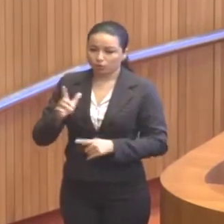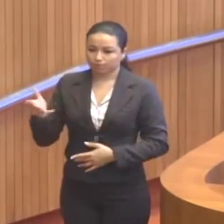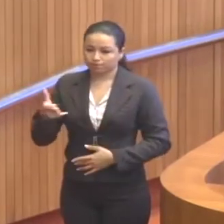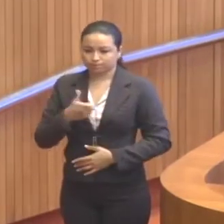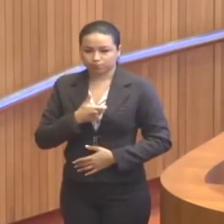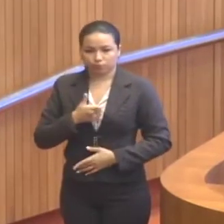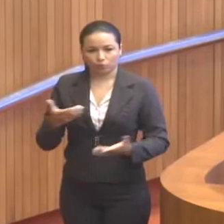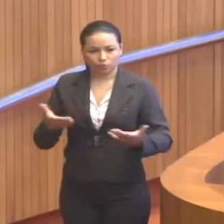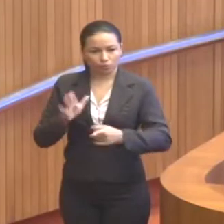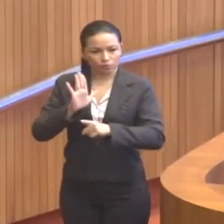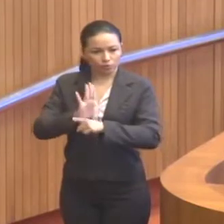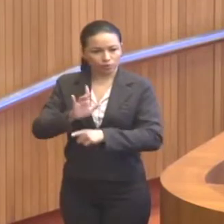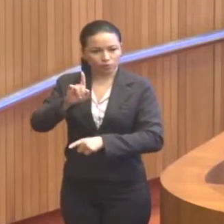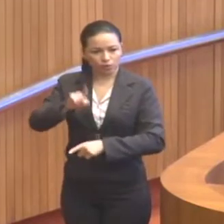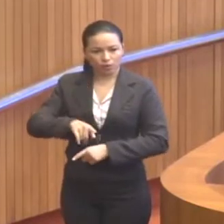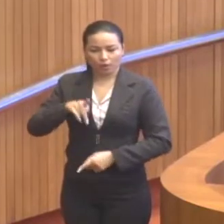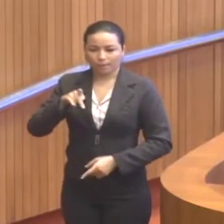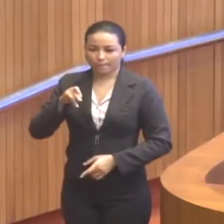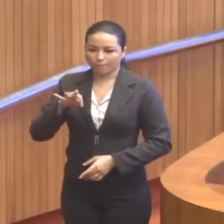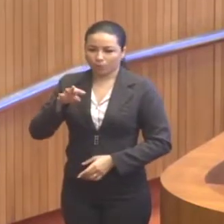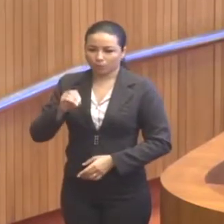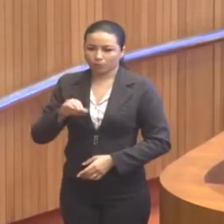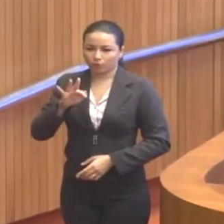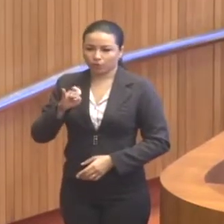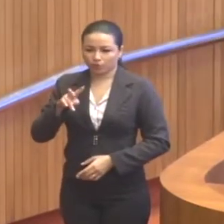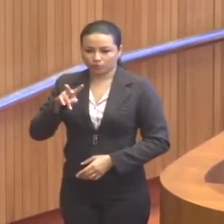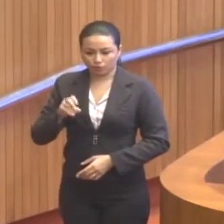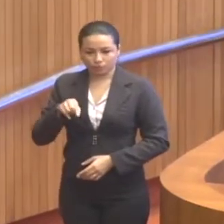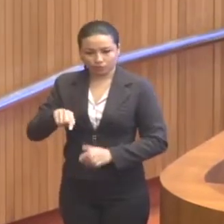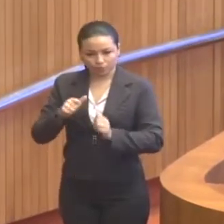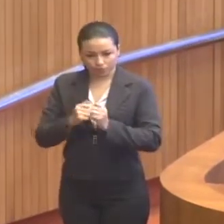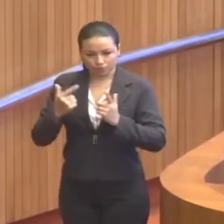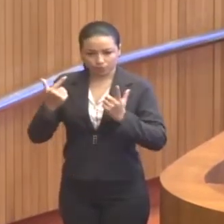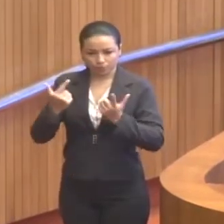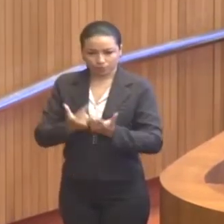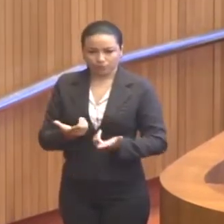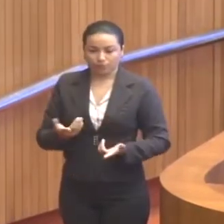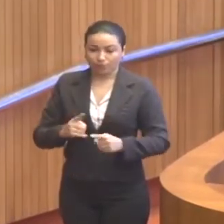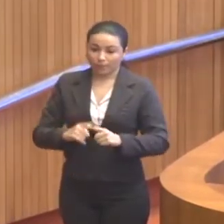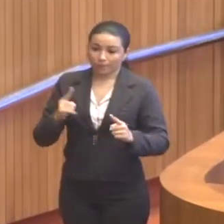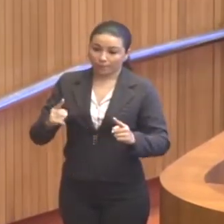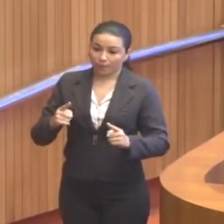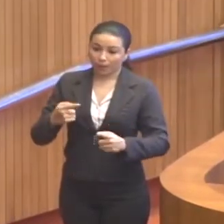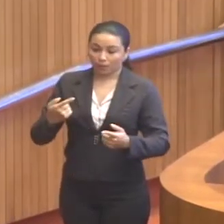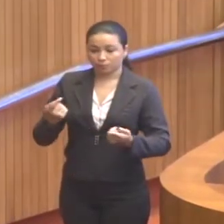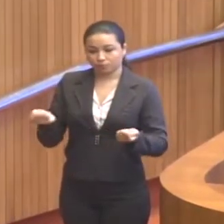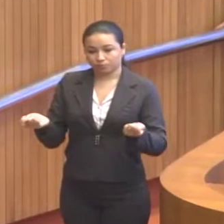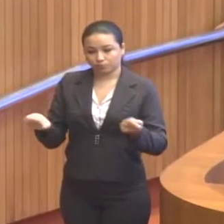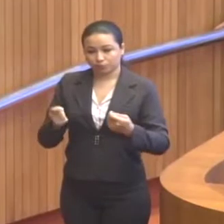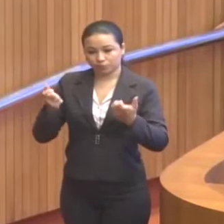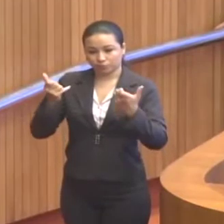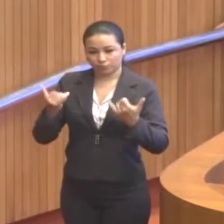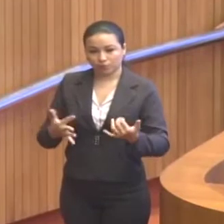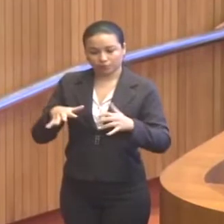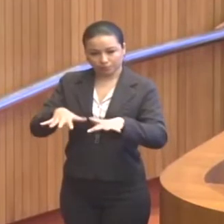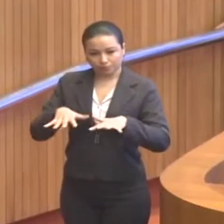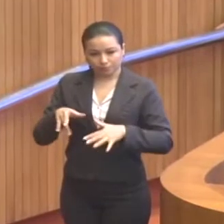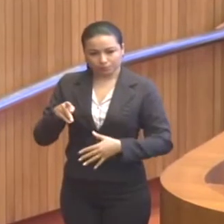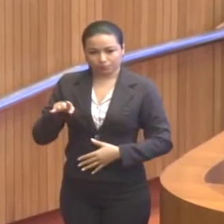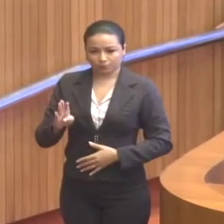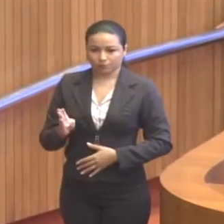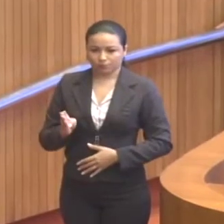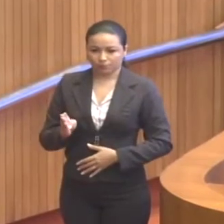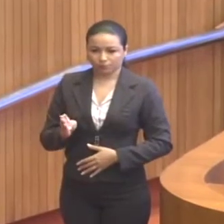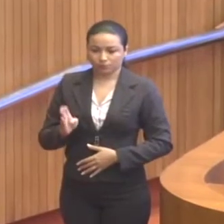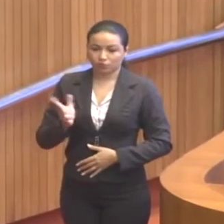conhecimento que hoje à tarde seria ponto facultativo na Assembleia Legislativa, mas eu devo observar que nós temos essa audiência pública